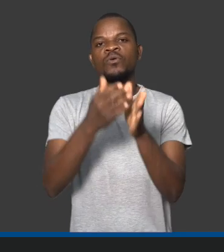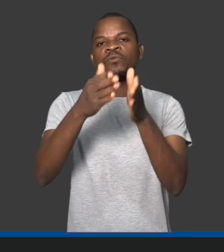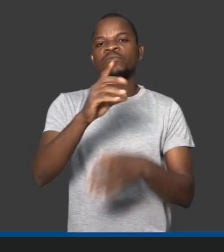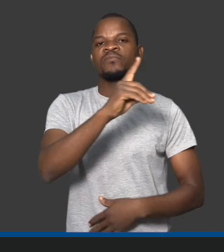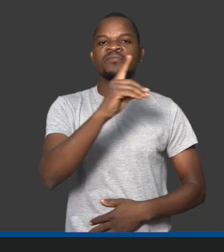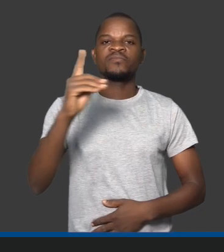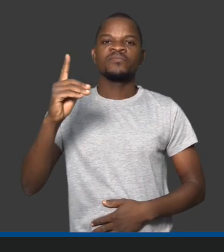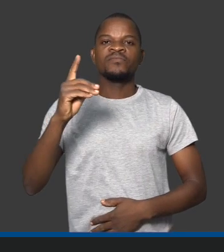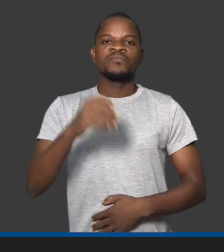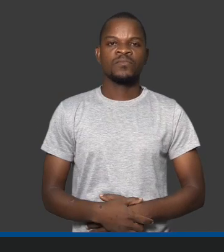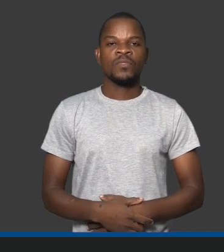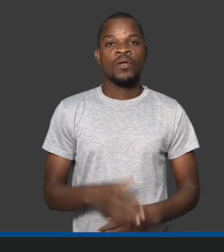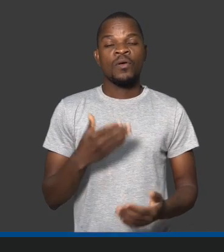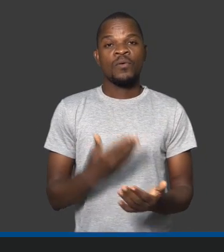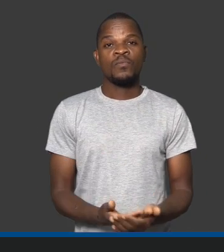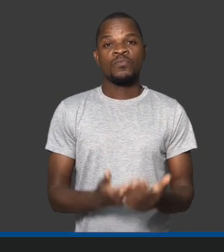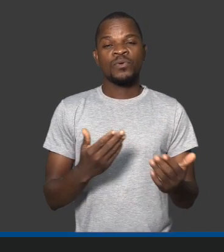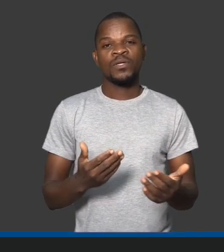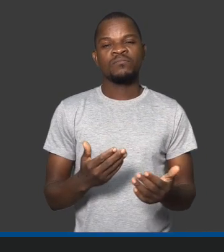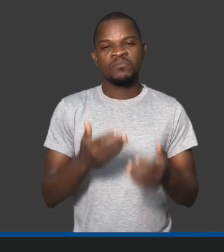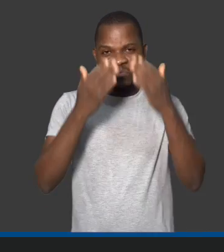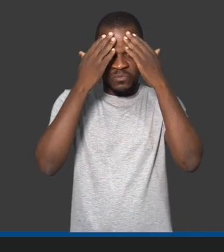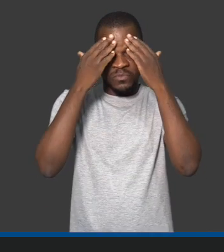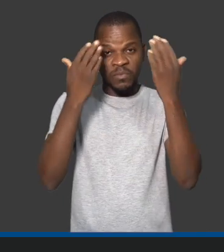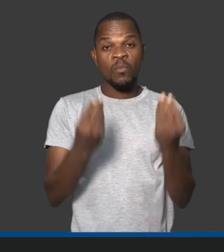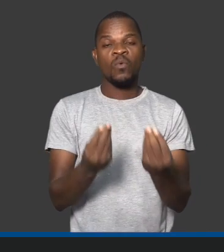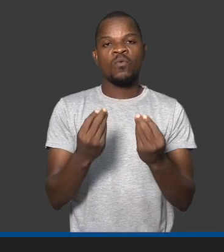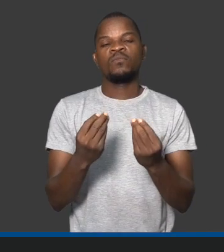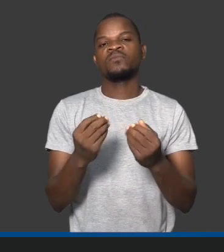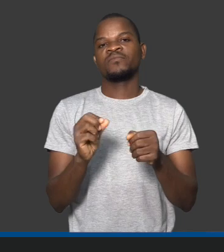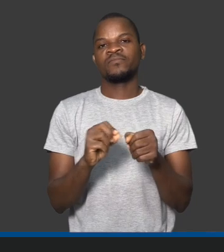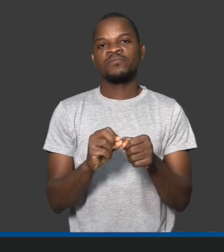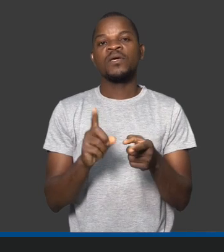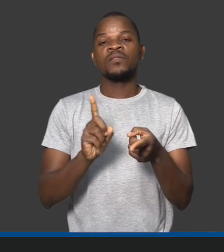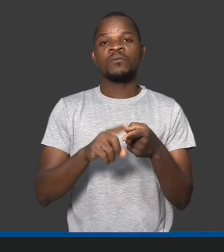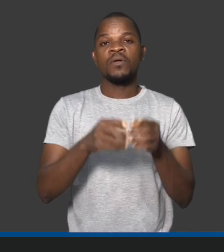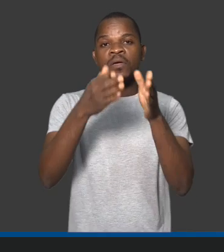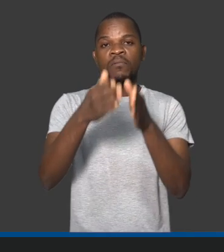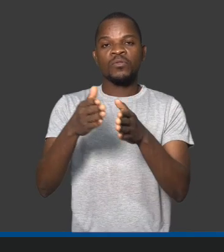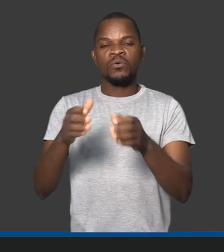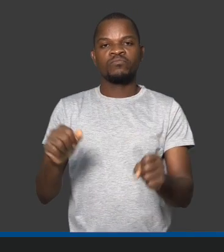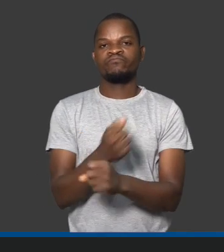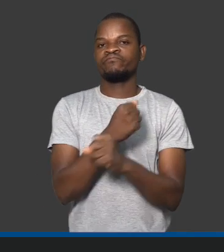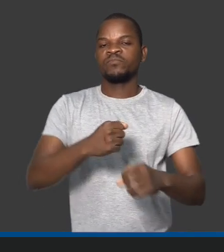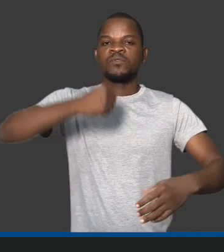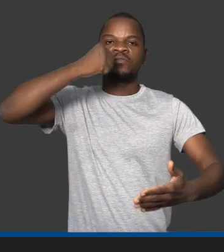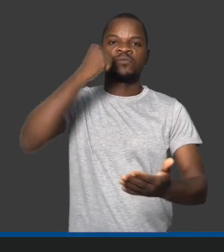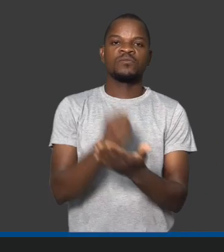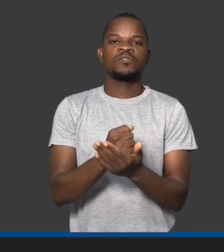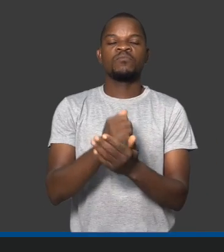designar a sociedade, que você pode ter um desenvolvimento inclusivo. Então, essa é uma parte. E a outra